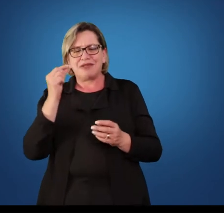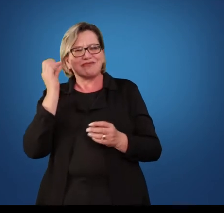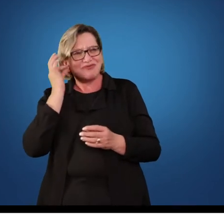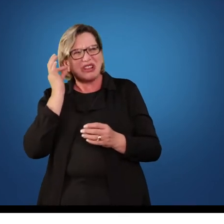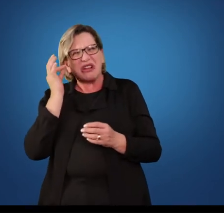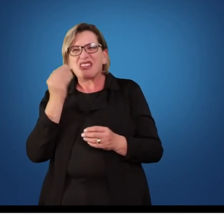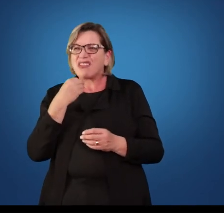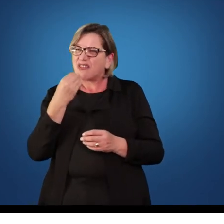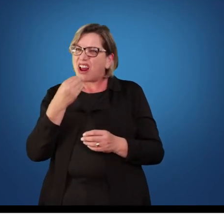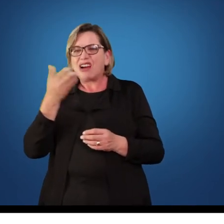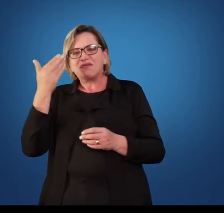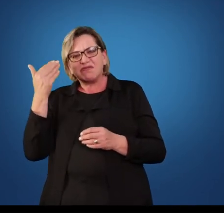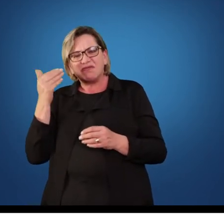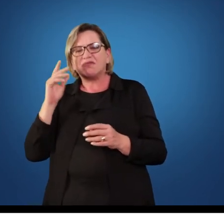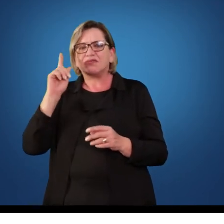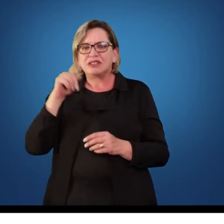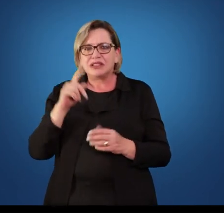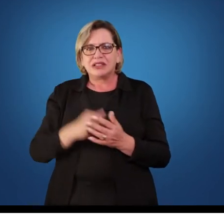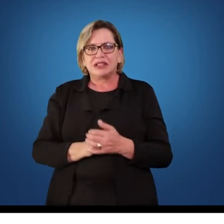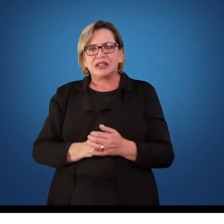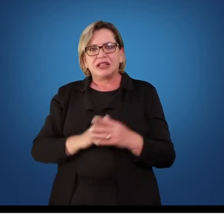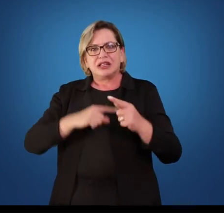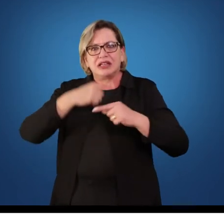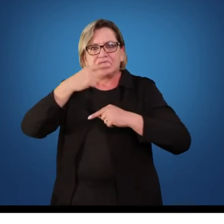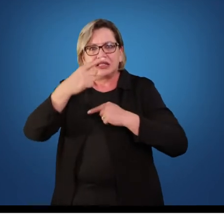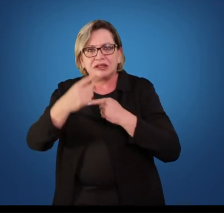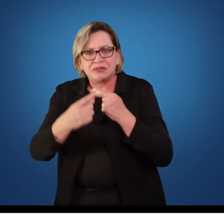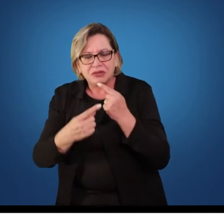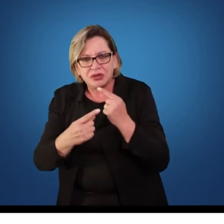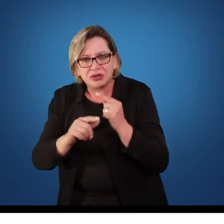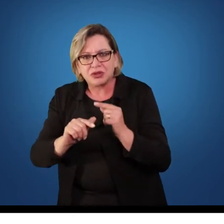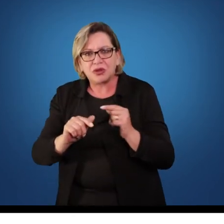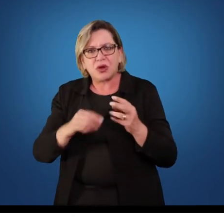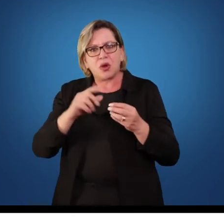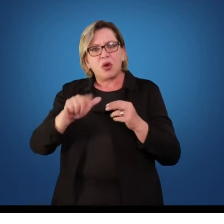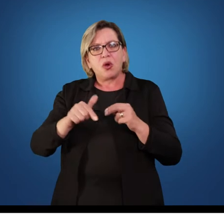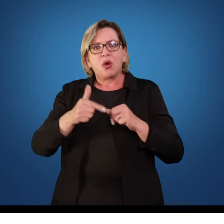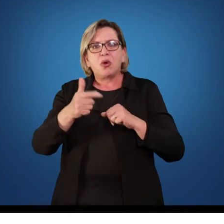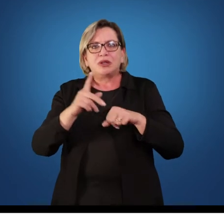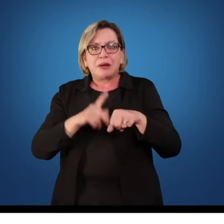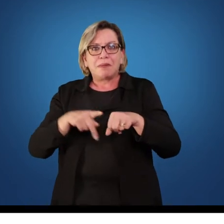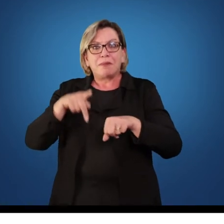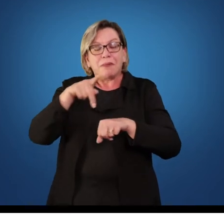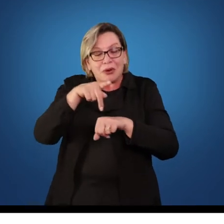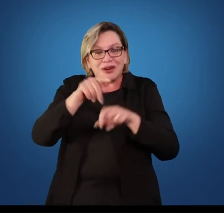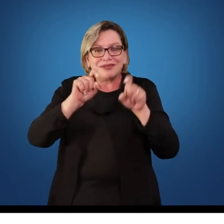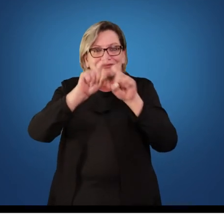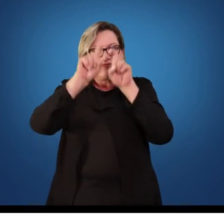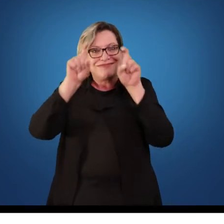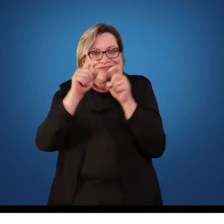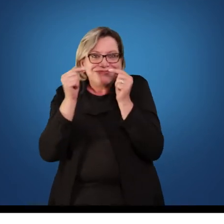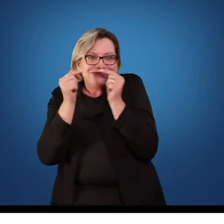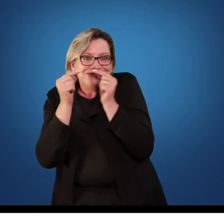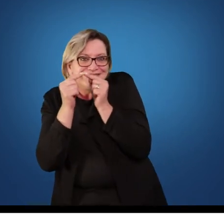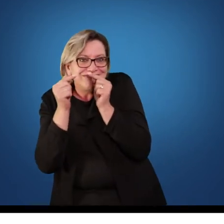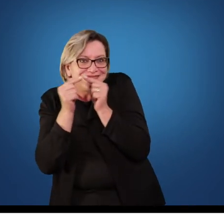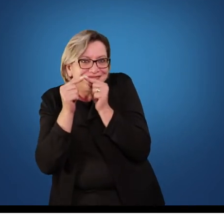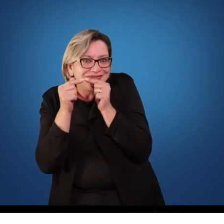assim podemos dizer. Logo depois eu fiz uma pós-graduação em informática voltada à educação, assim que o governo